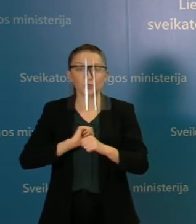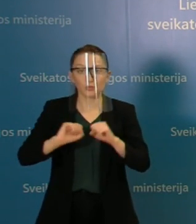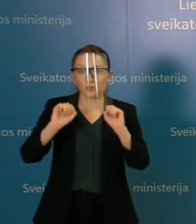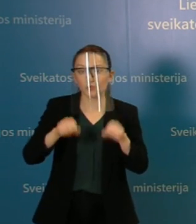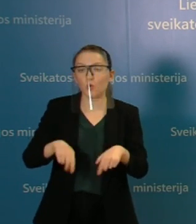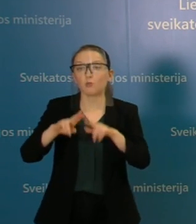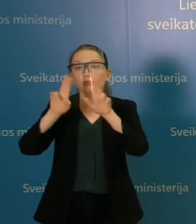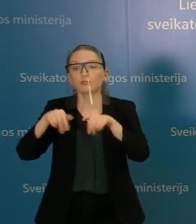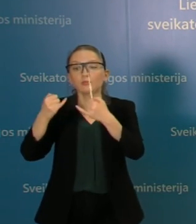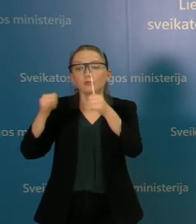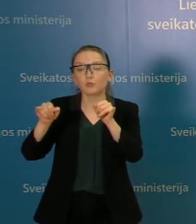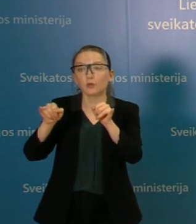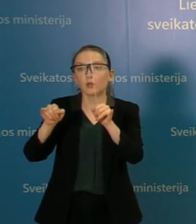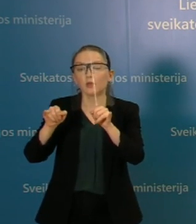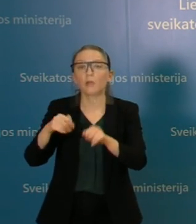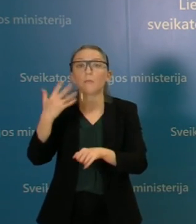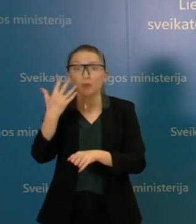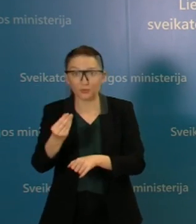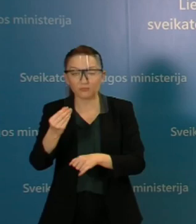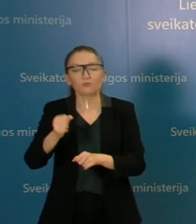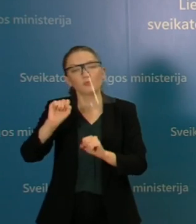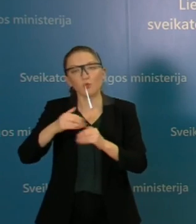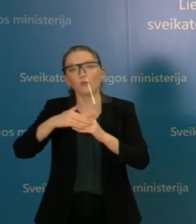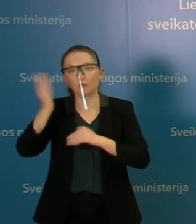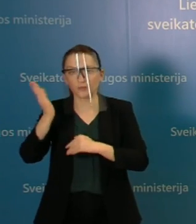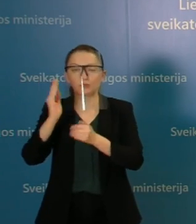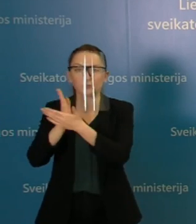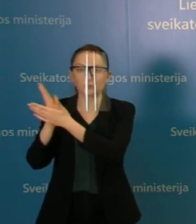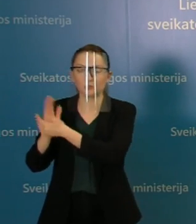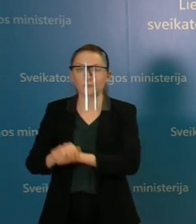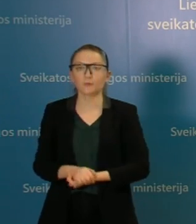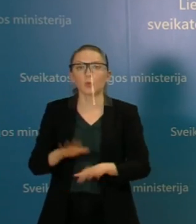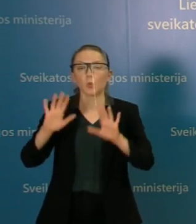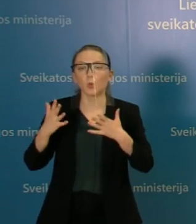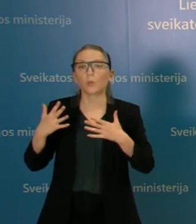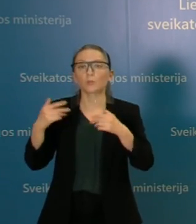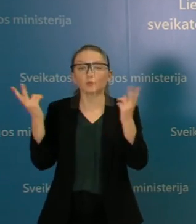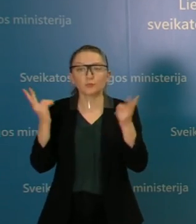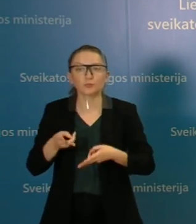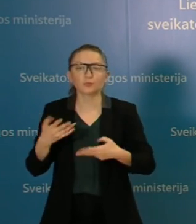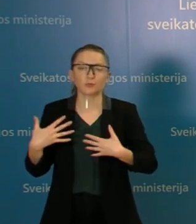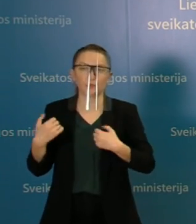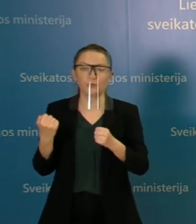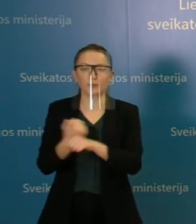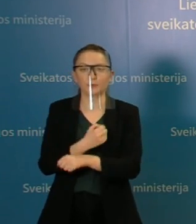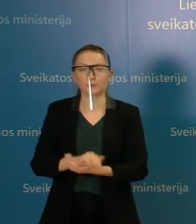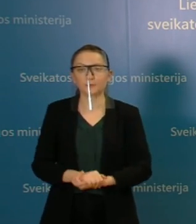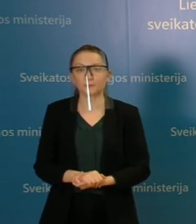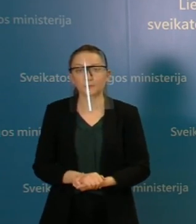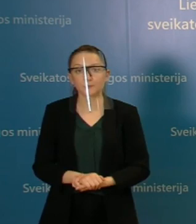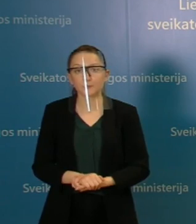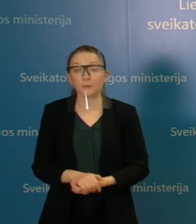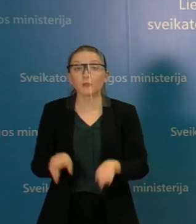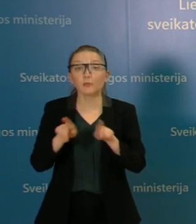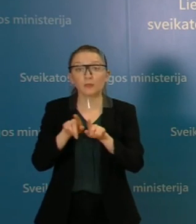nedarbingumą išduoti ir ilgiau negu penkiom dienom. Tai yra tiek, kiek realiai asmeniui reikia. Na,